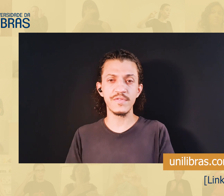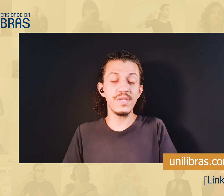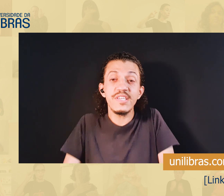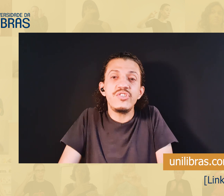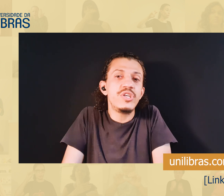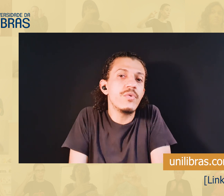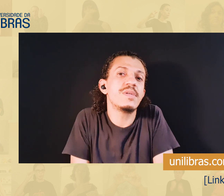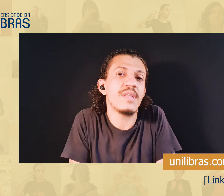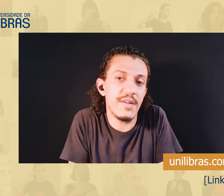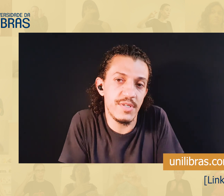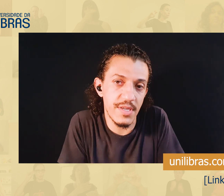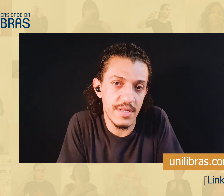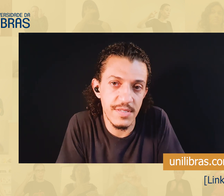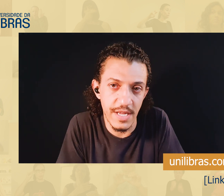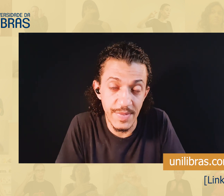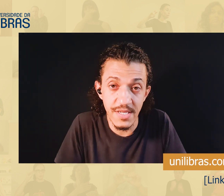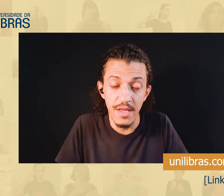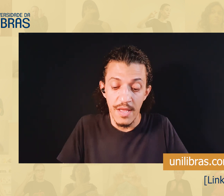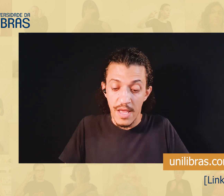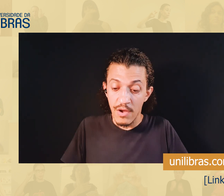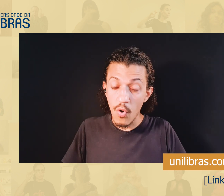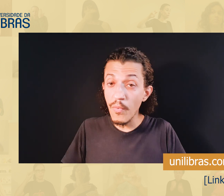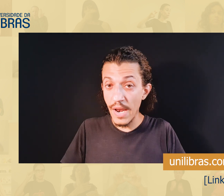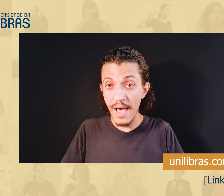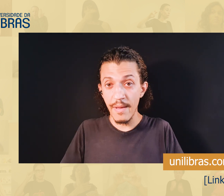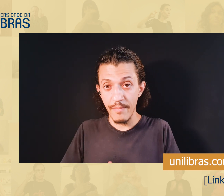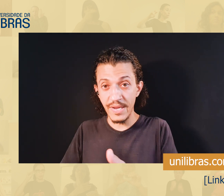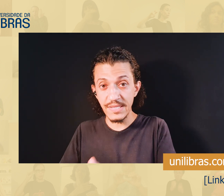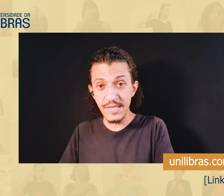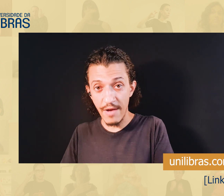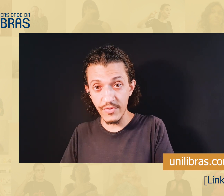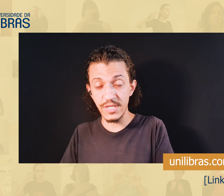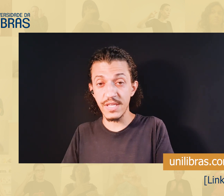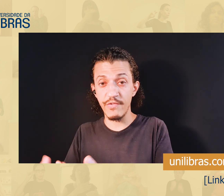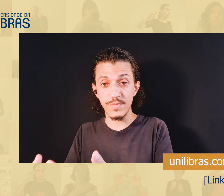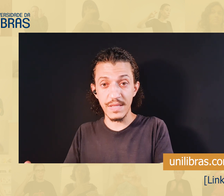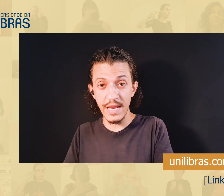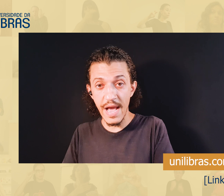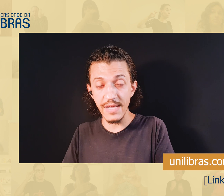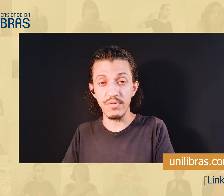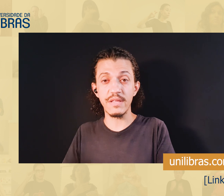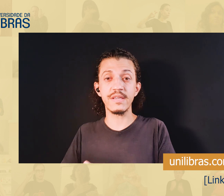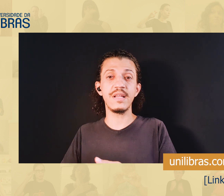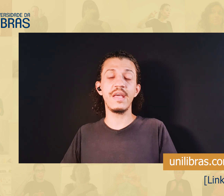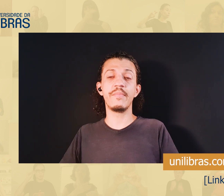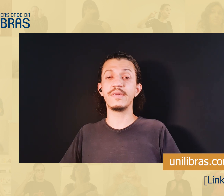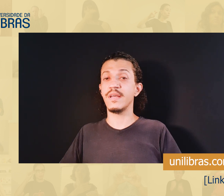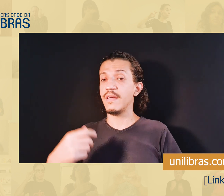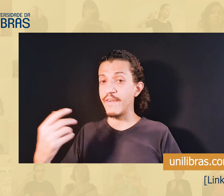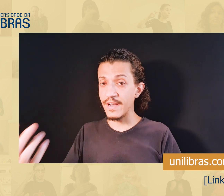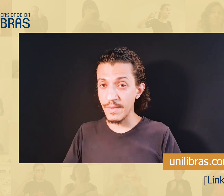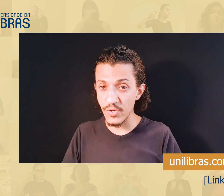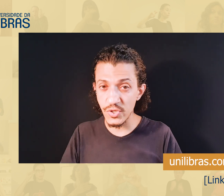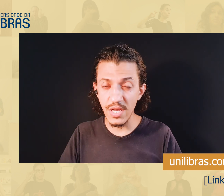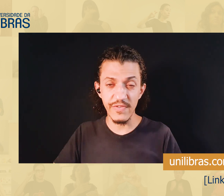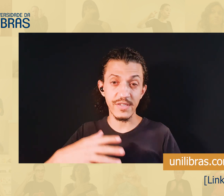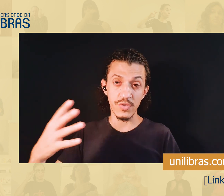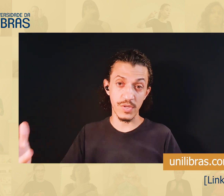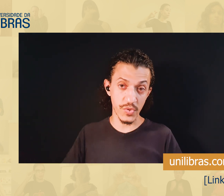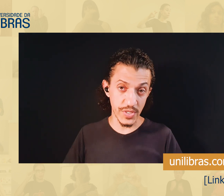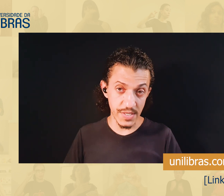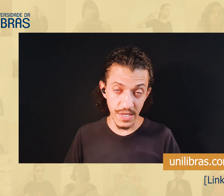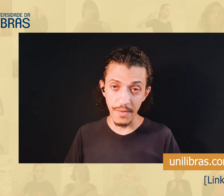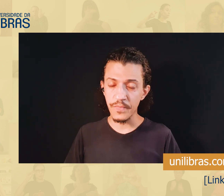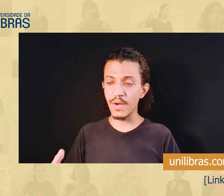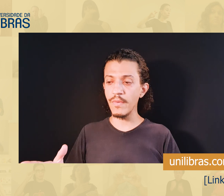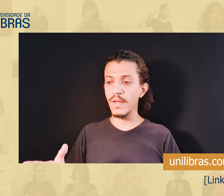na UFSC. Não existia um estágio de escrita de sinais, mas como lá precisavam de escrever os materiais, do Letras Libras, e várias apostilhas, várias